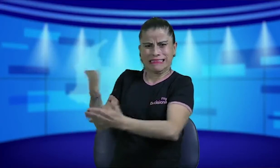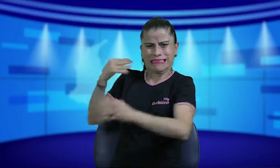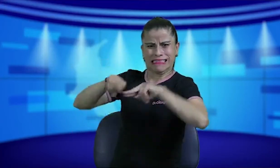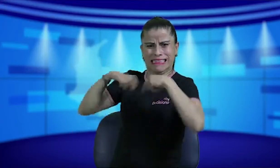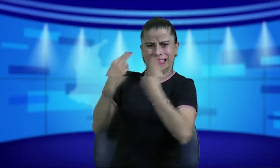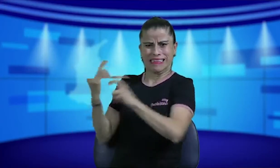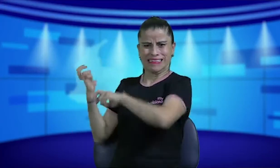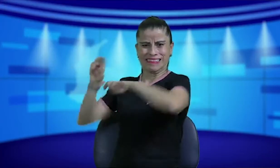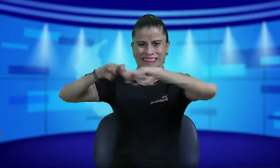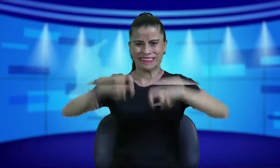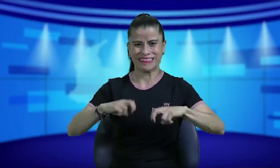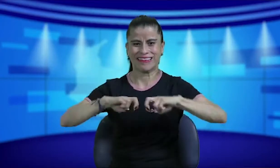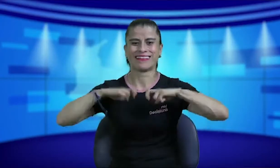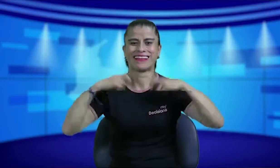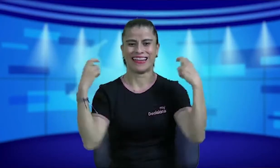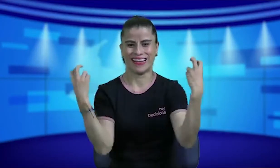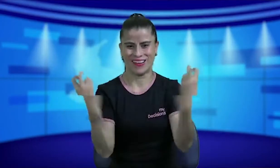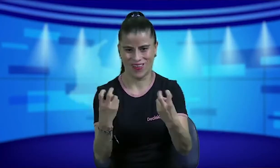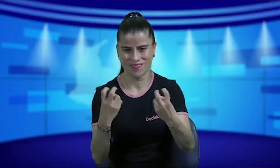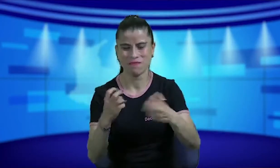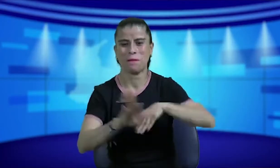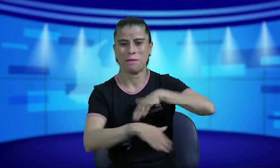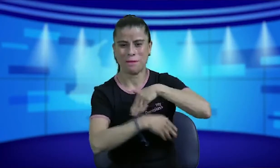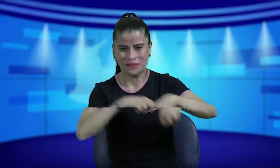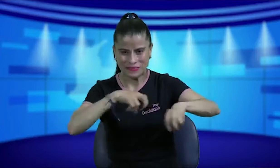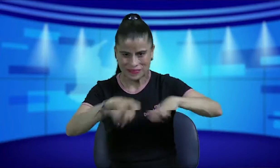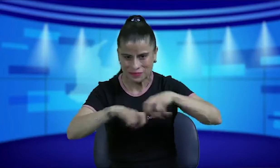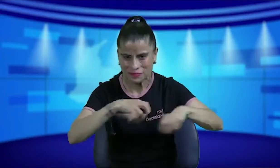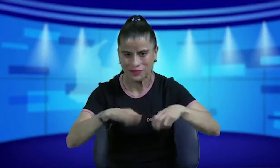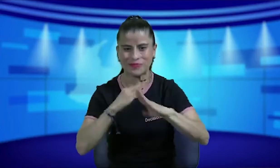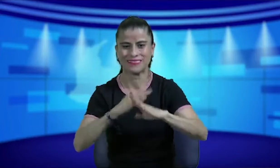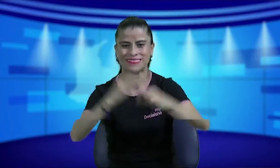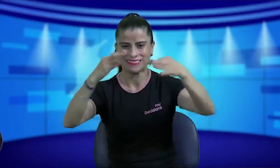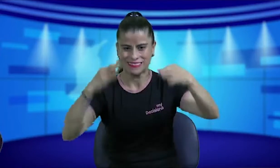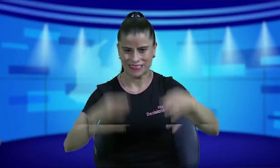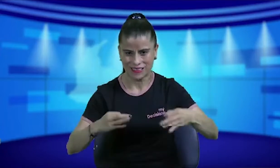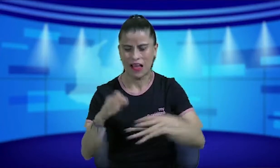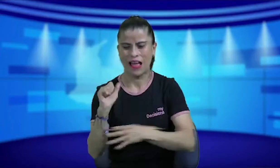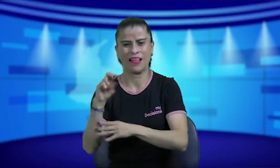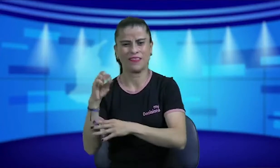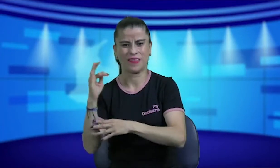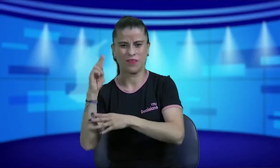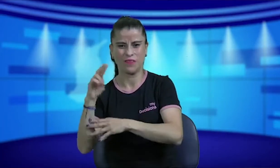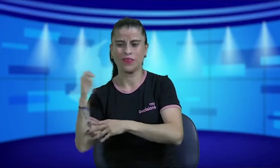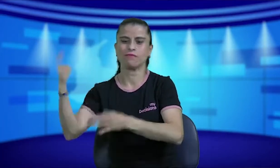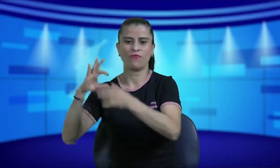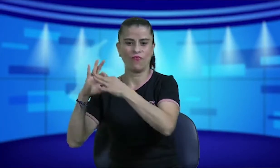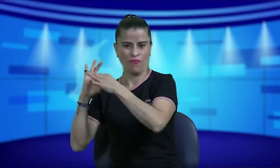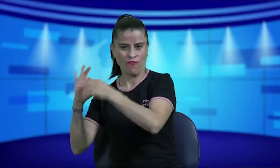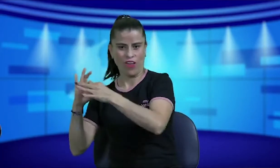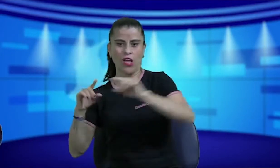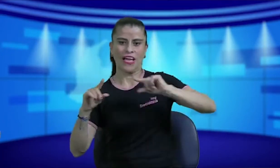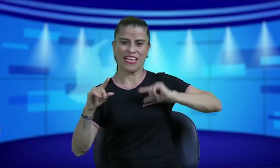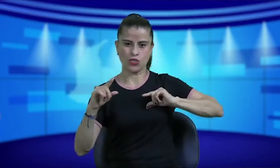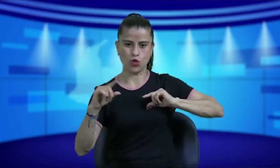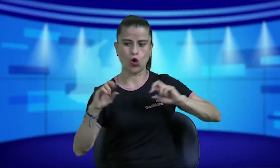listo vengan y nos reunimos entonces estuvimos en una reunión con el Ministerio de Transporte la Agencia de Seguridad Vial Penascol